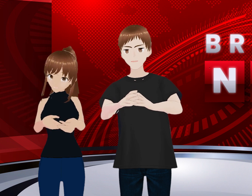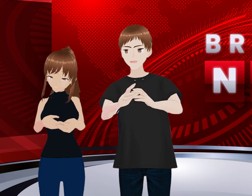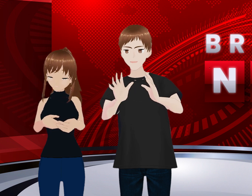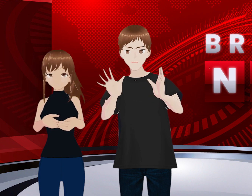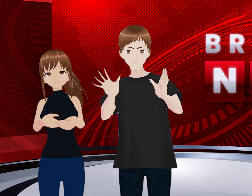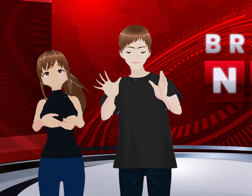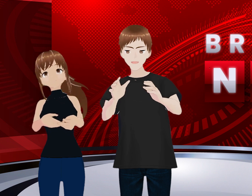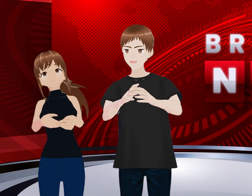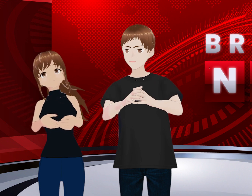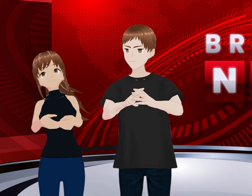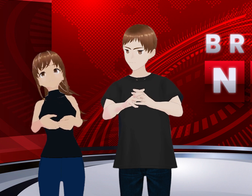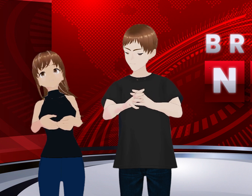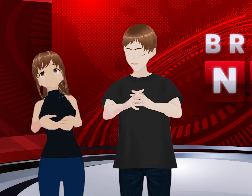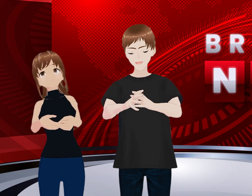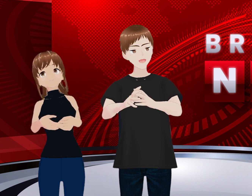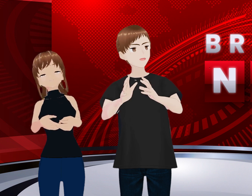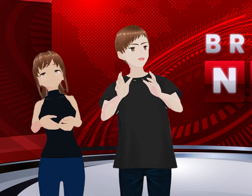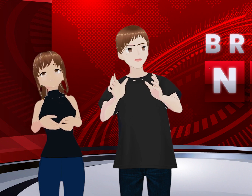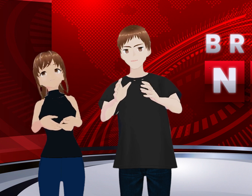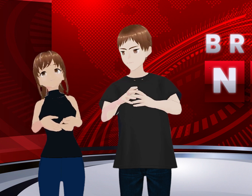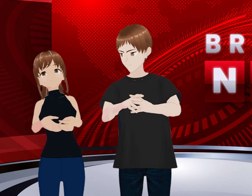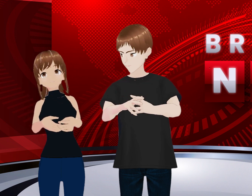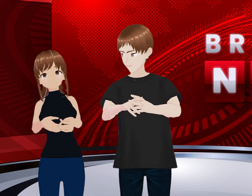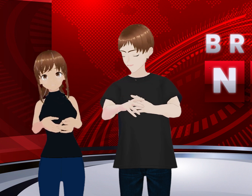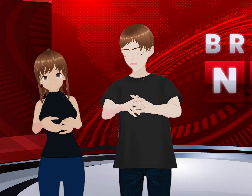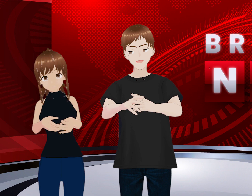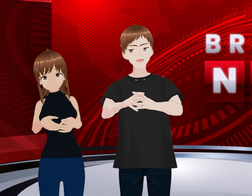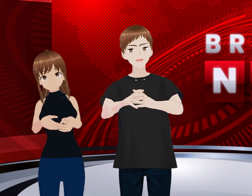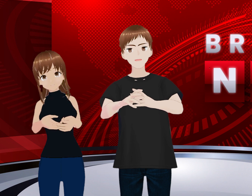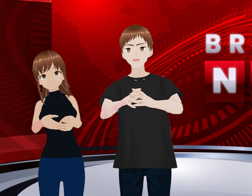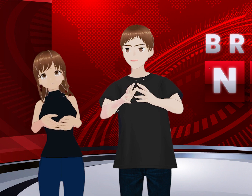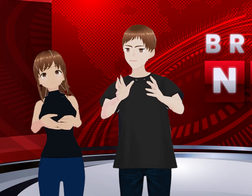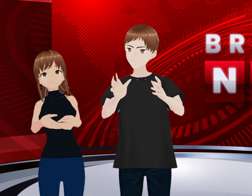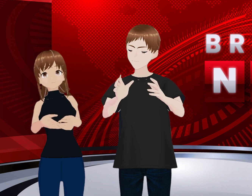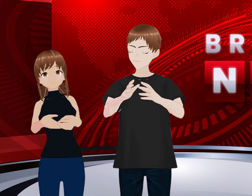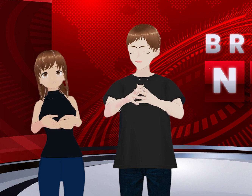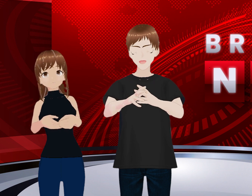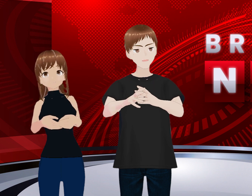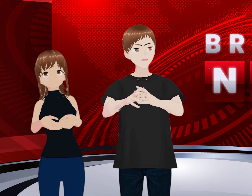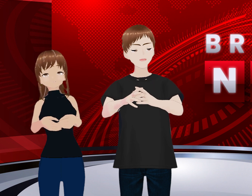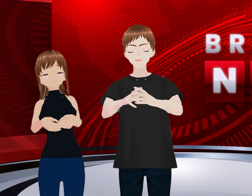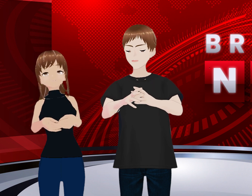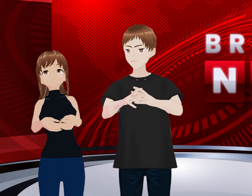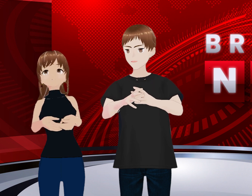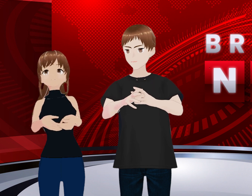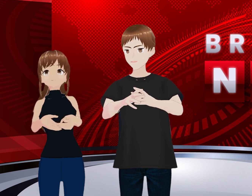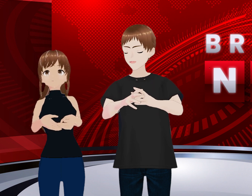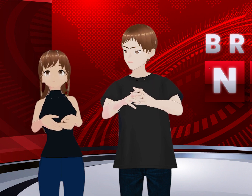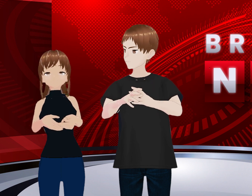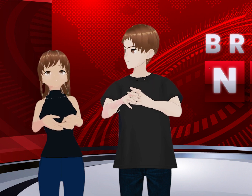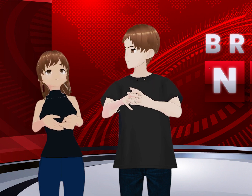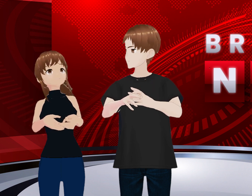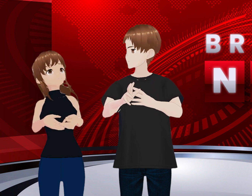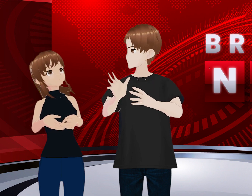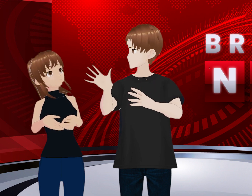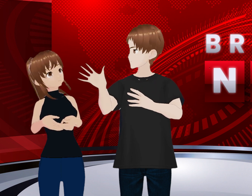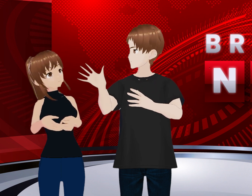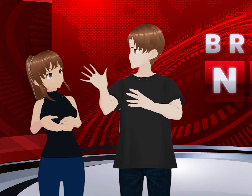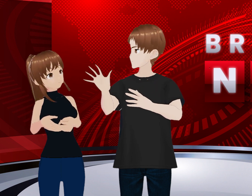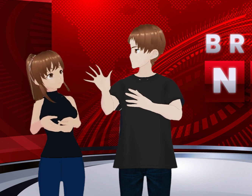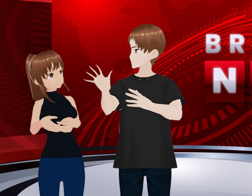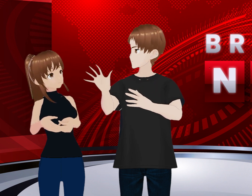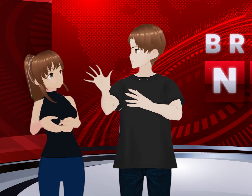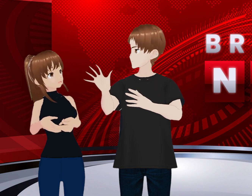en el cual les damos las recomendaciones más curadas, más diversificadas y con una excelente selección para que ustedes puedan ver, en este caso, de